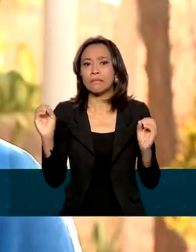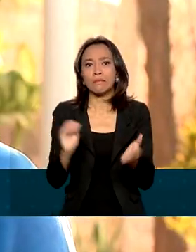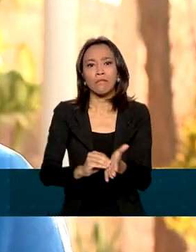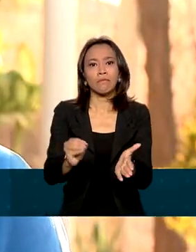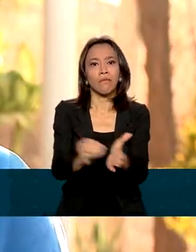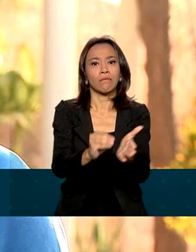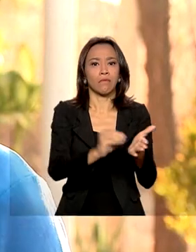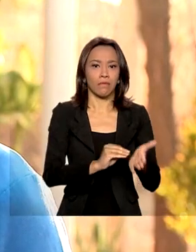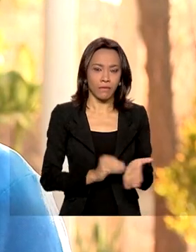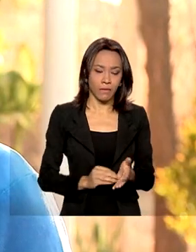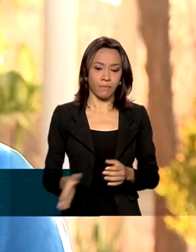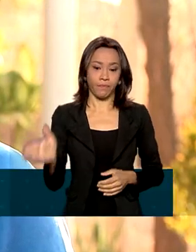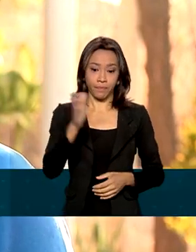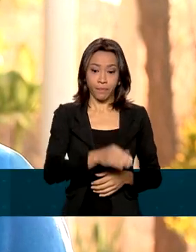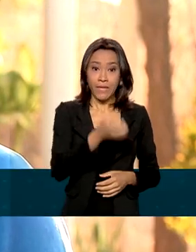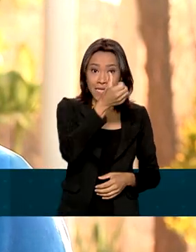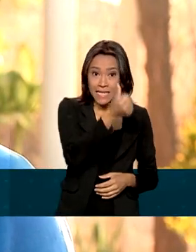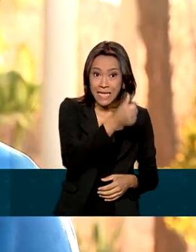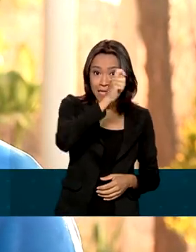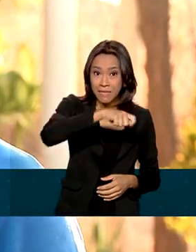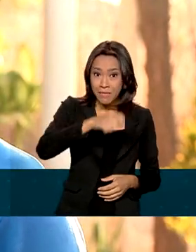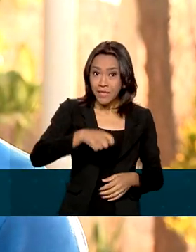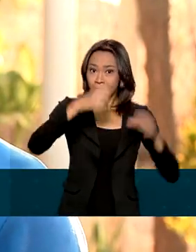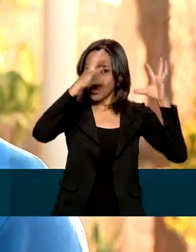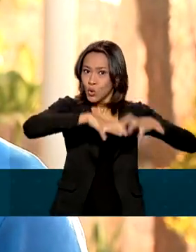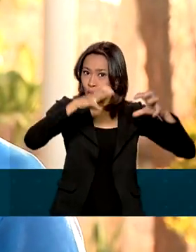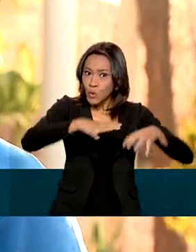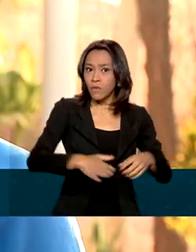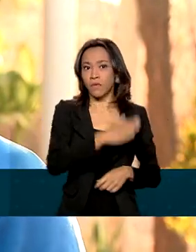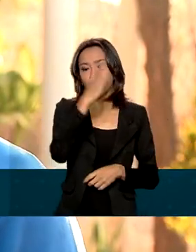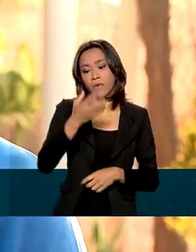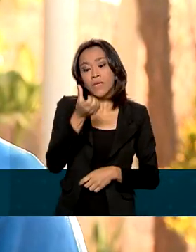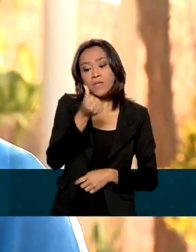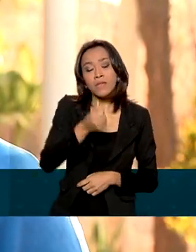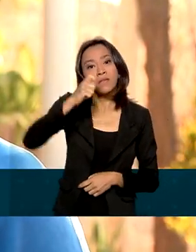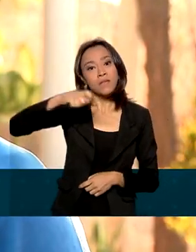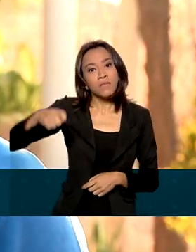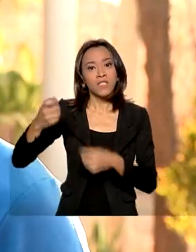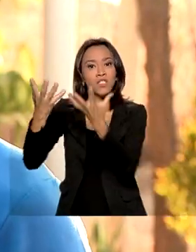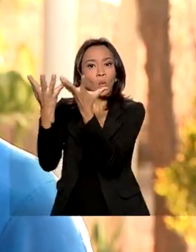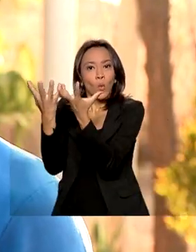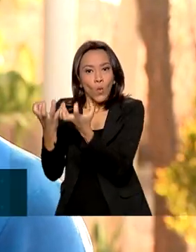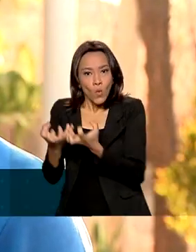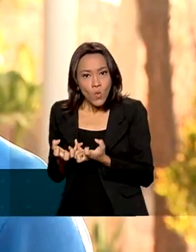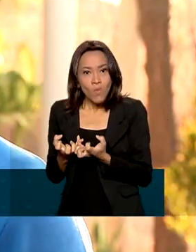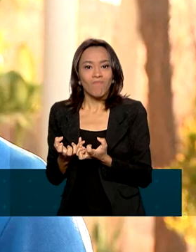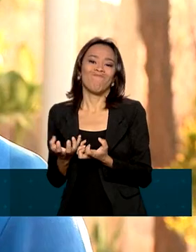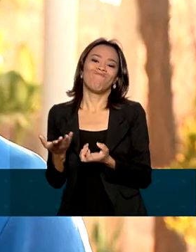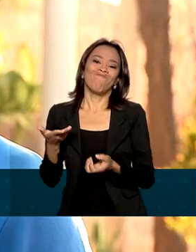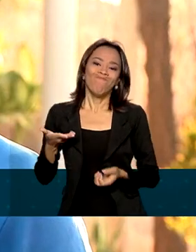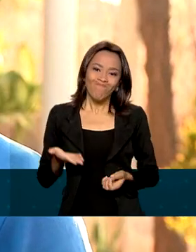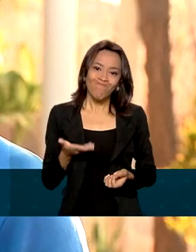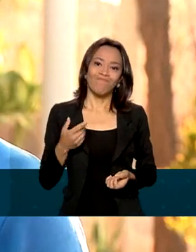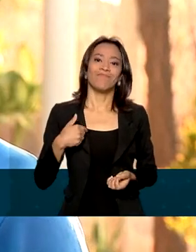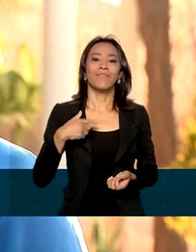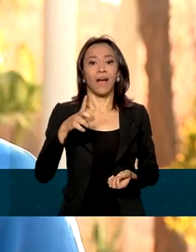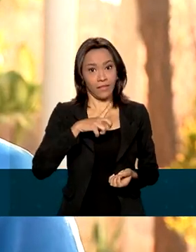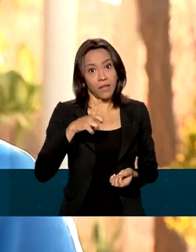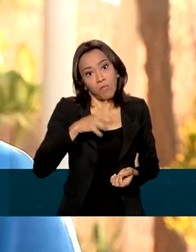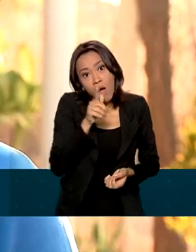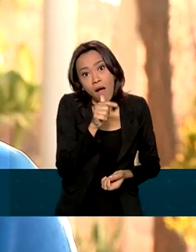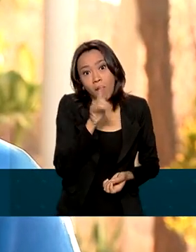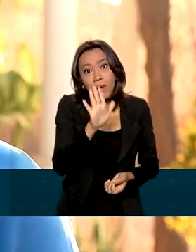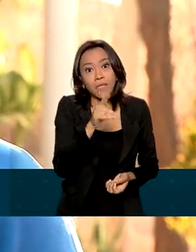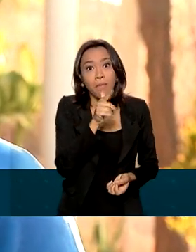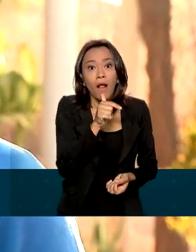Praticamente é seis meses de chuva e seis de seca. Três, quatro meses com chuva e racha seca. A gente tem água, mas a água é tratada por consumo de